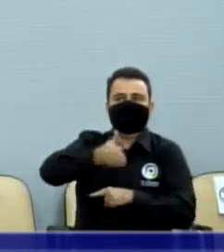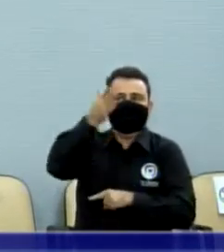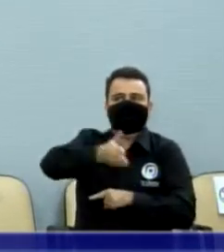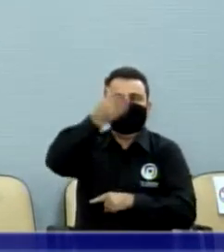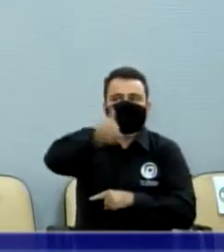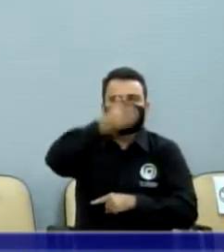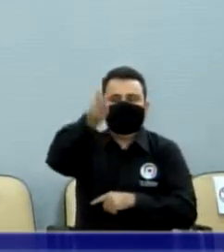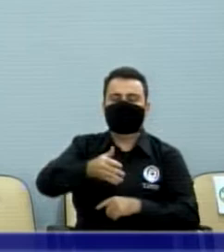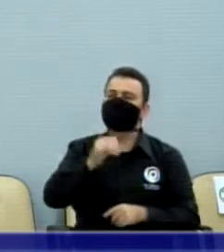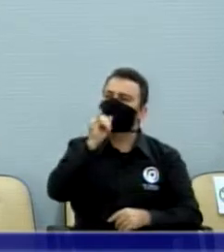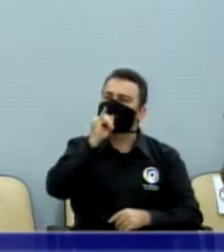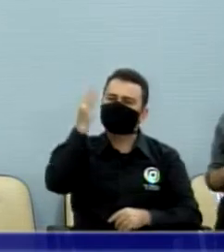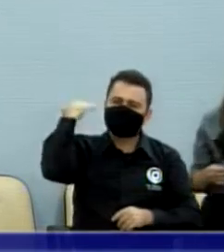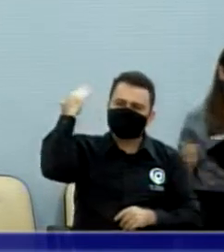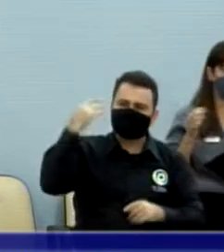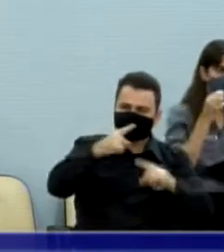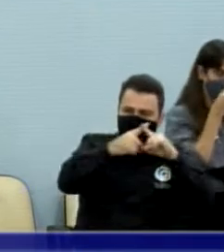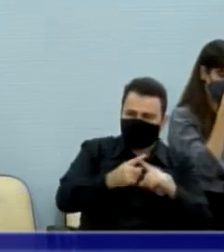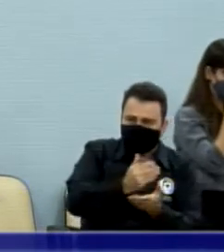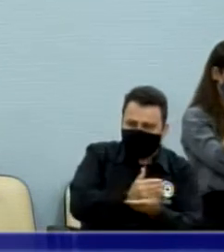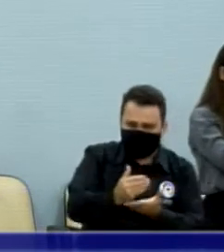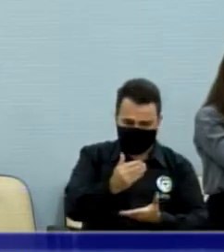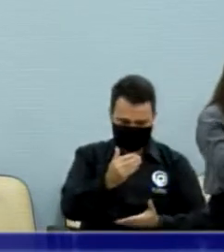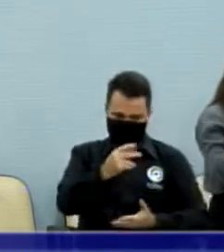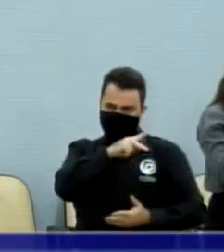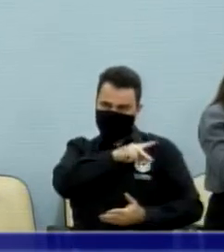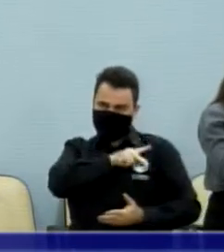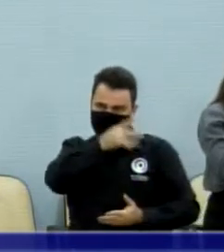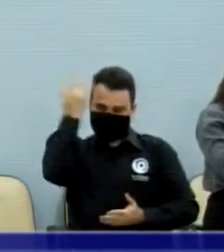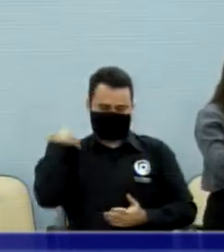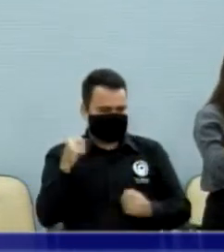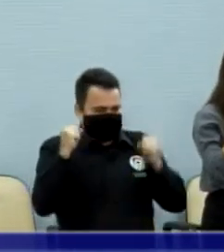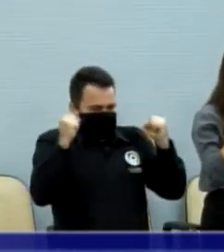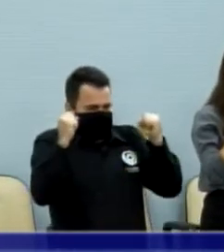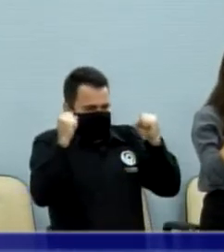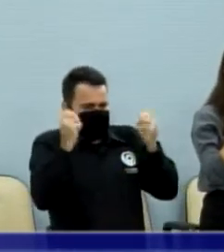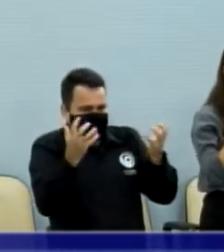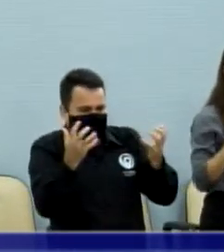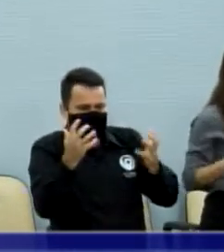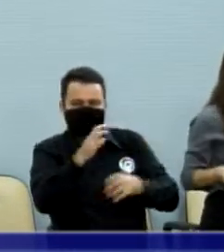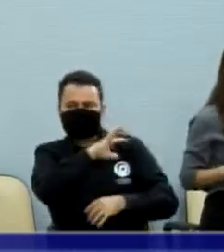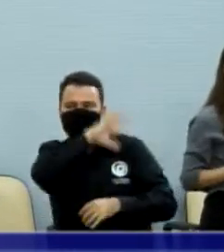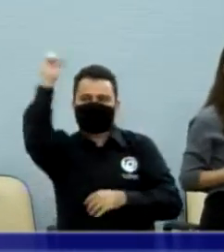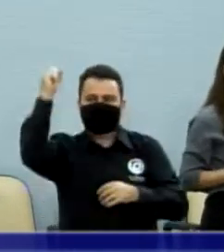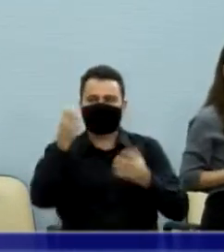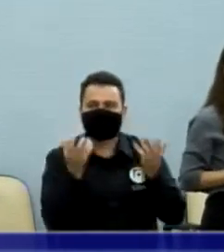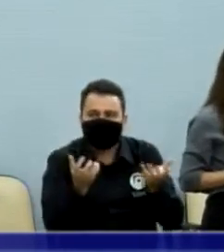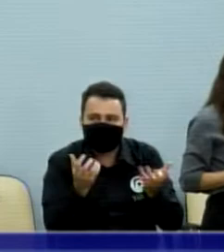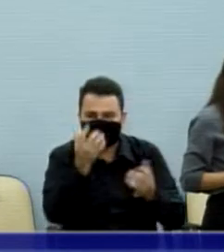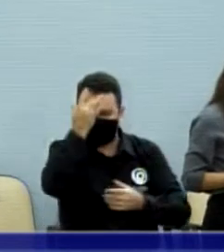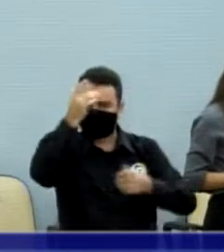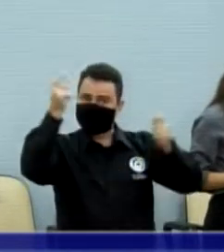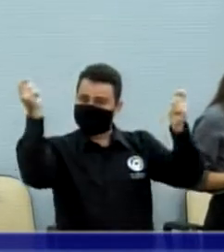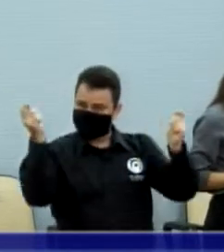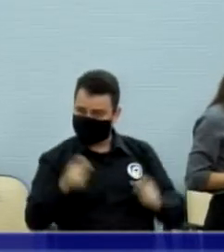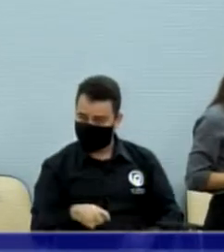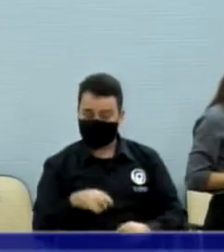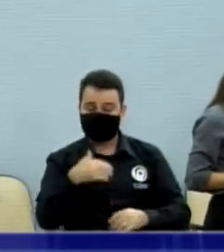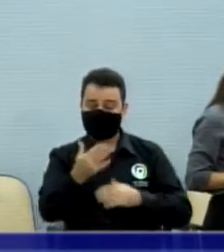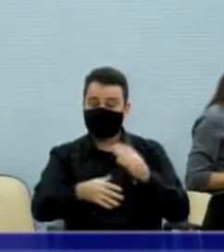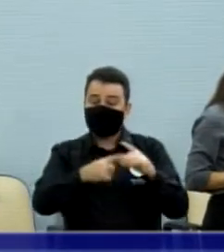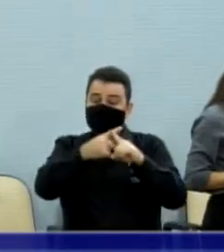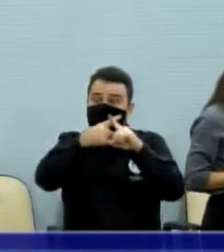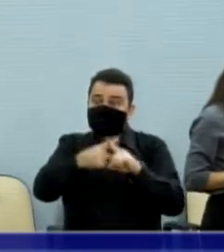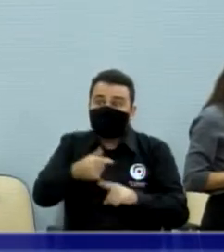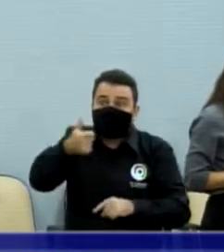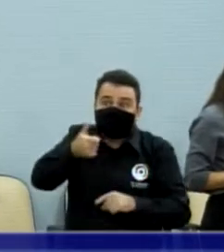final o Palmeiras era o grande favorito, que tinha tudo para levar o título de forma até mais fácil. Após o primeiro jogo, São